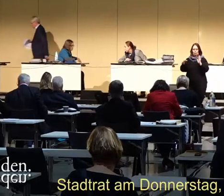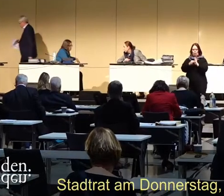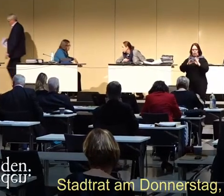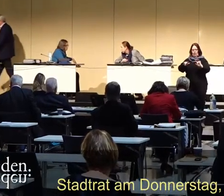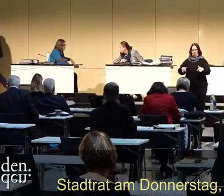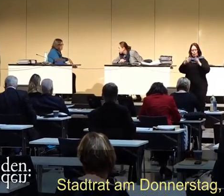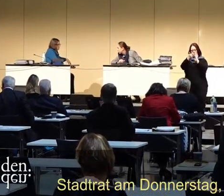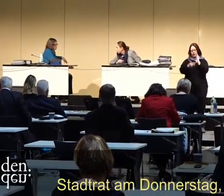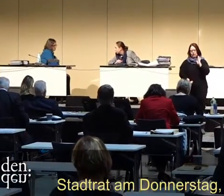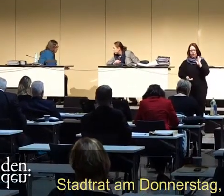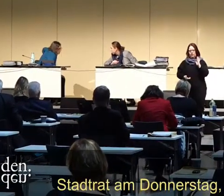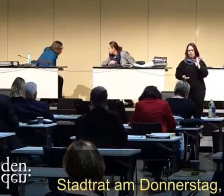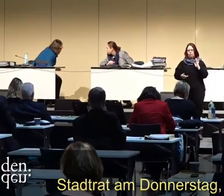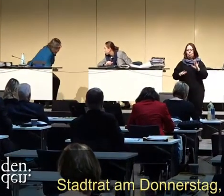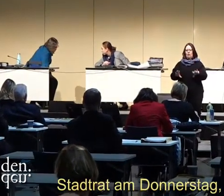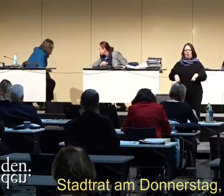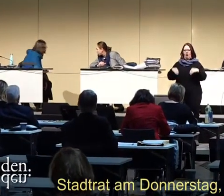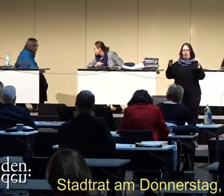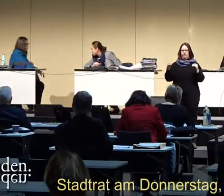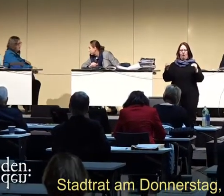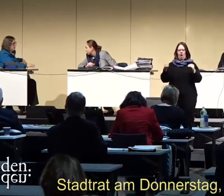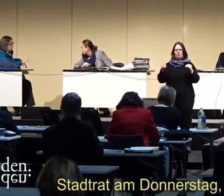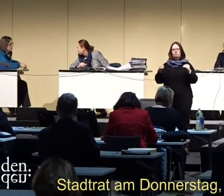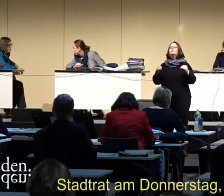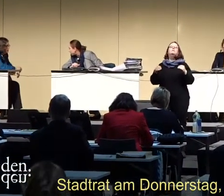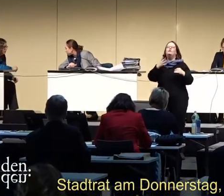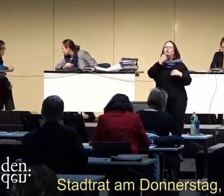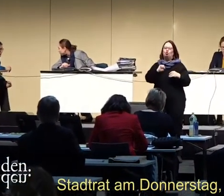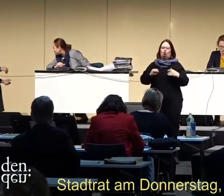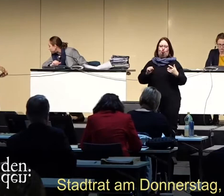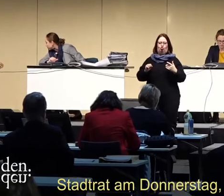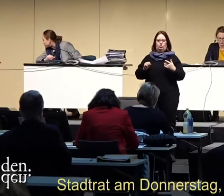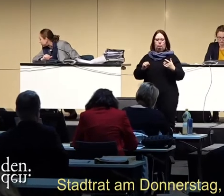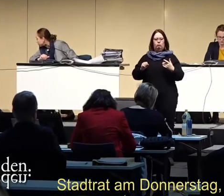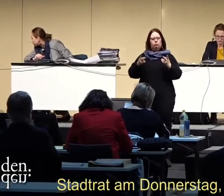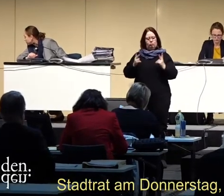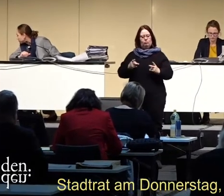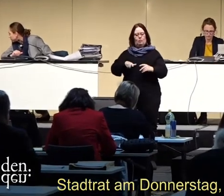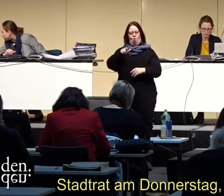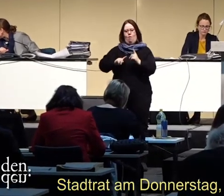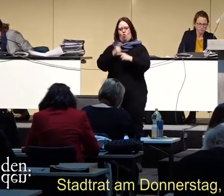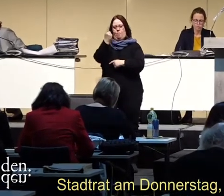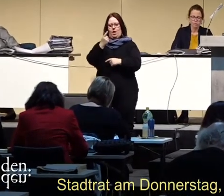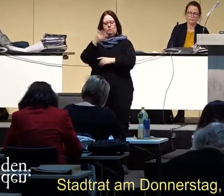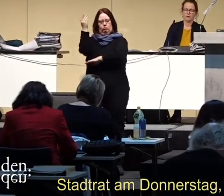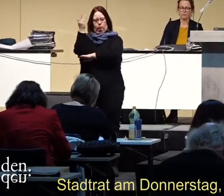Und gestatten Sie mir, kurz zu starten mit dem Bericht des Oberbürgermeisters.